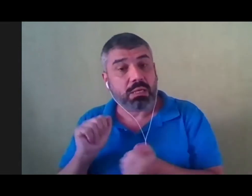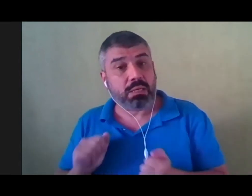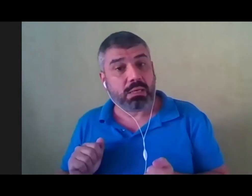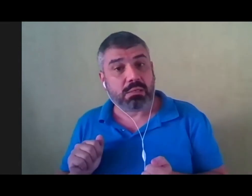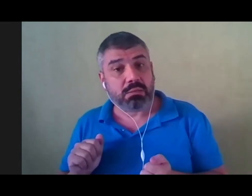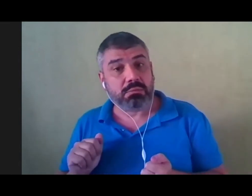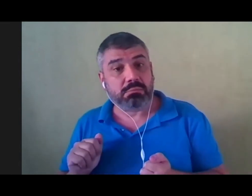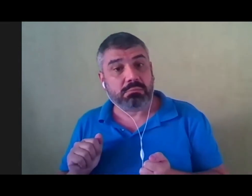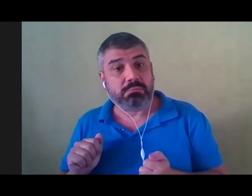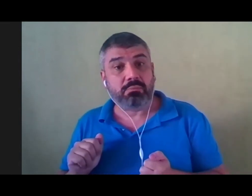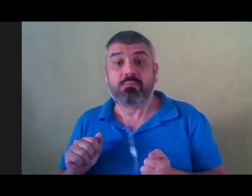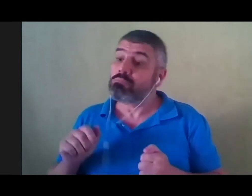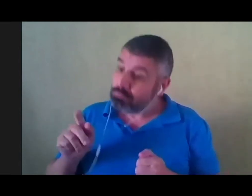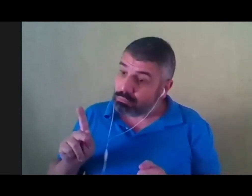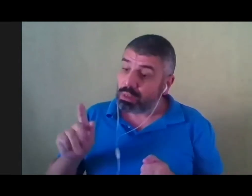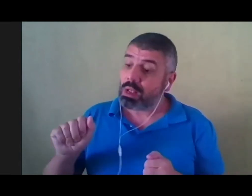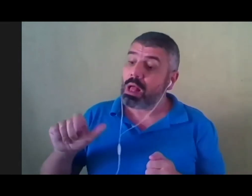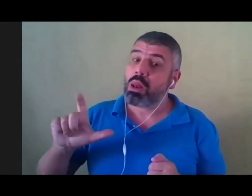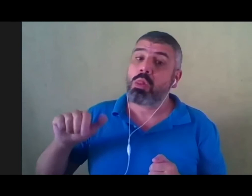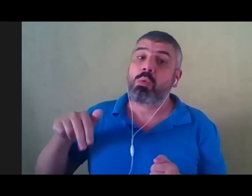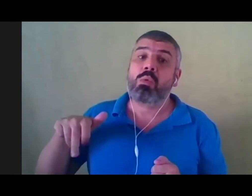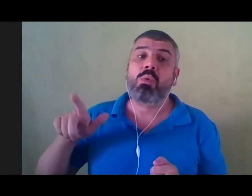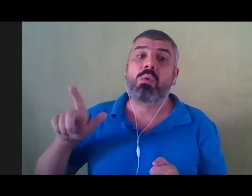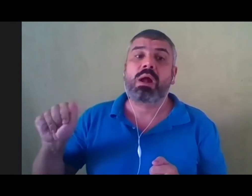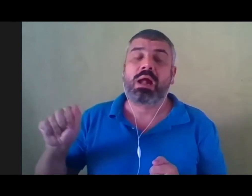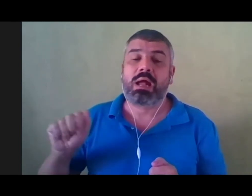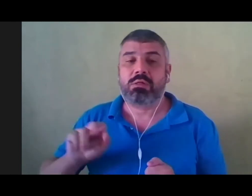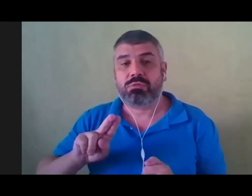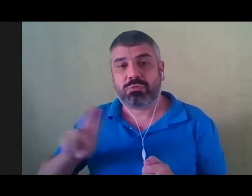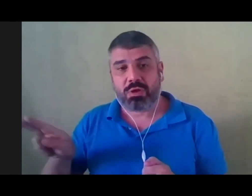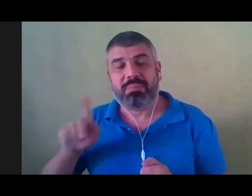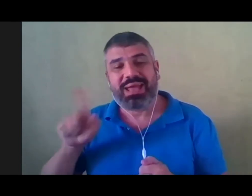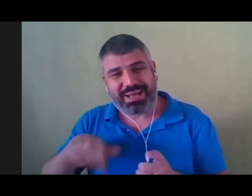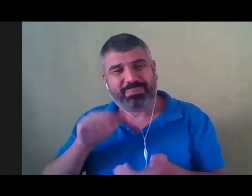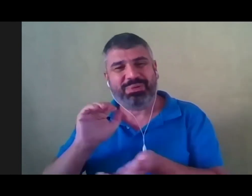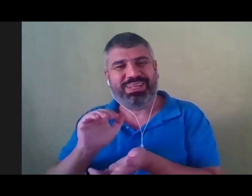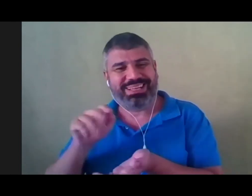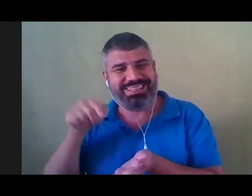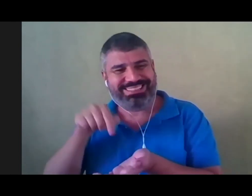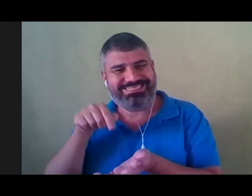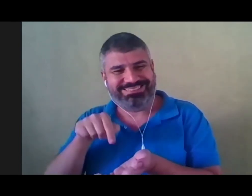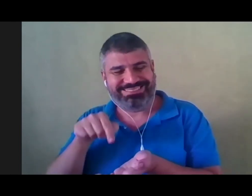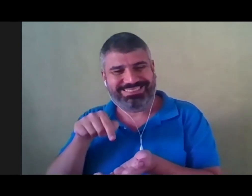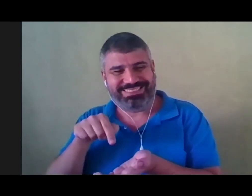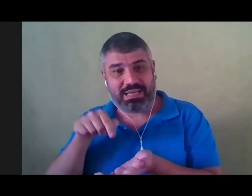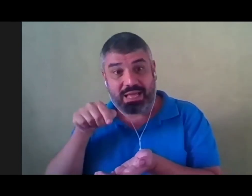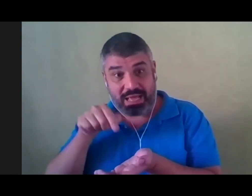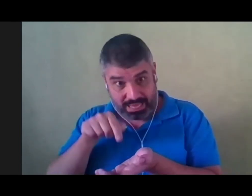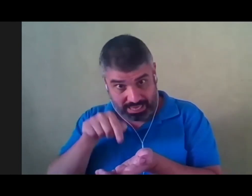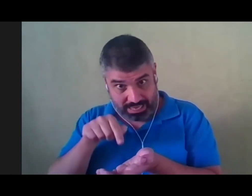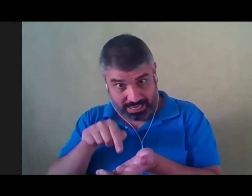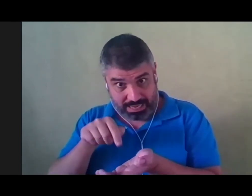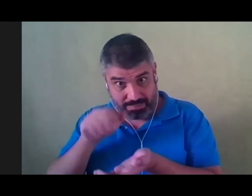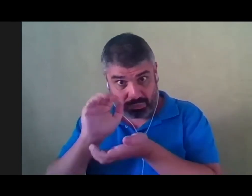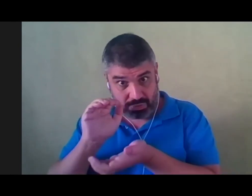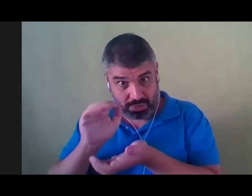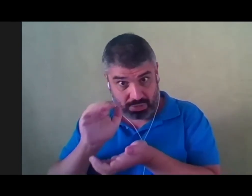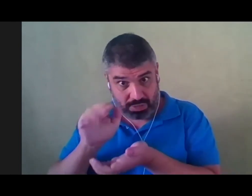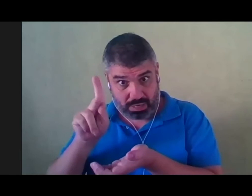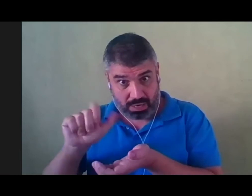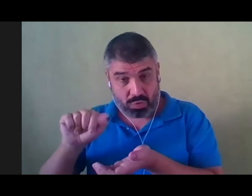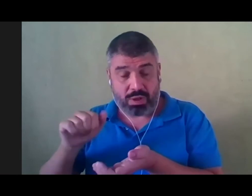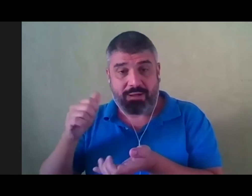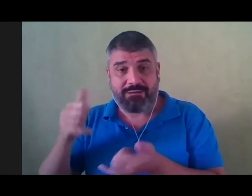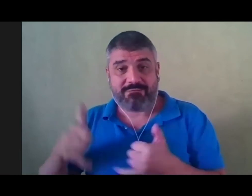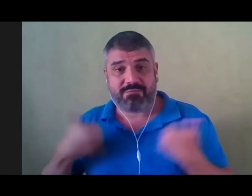Calunga será o seu nome, menina. É Calunga a boneca. Sem a boneca Calunga. Não tem festejo